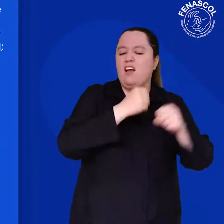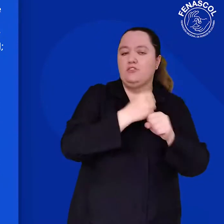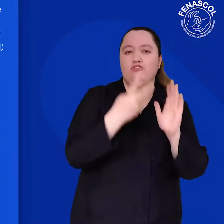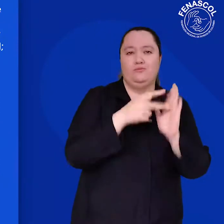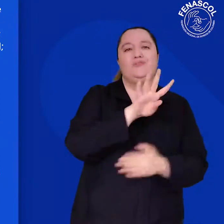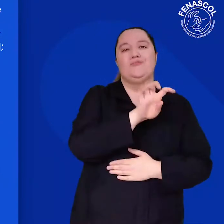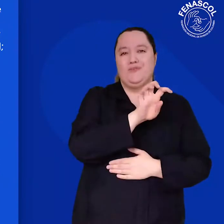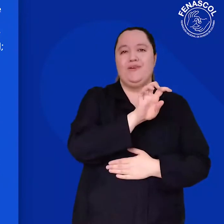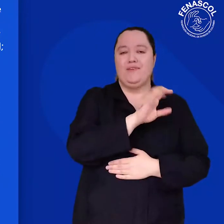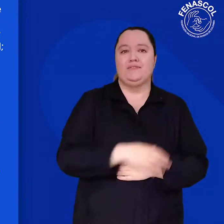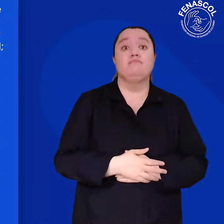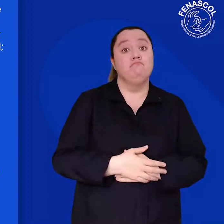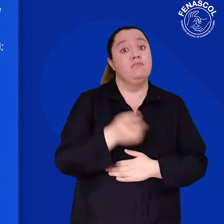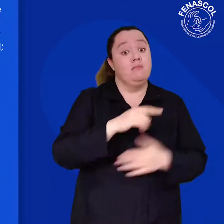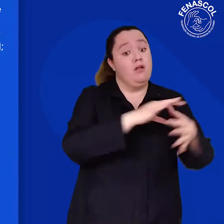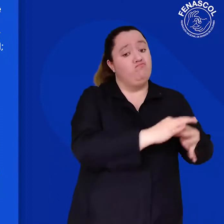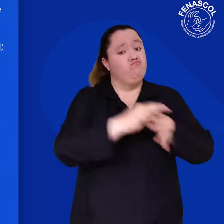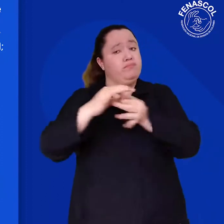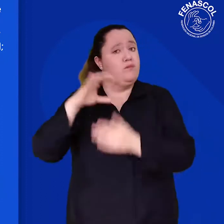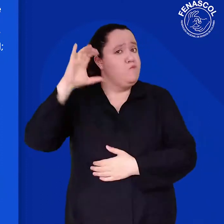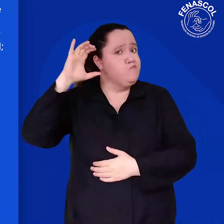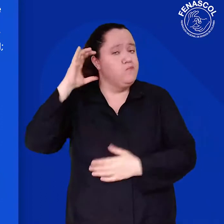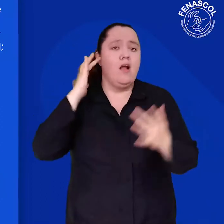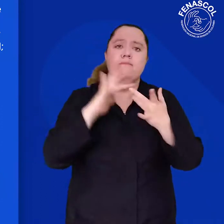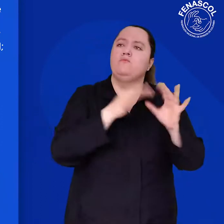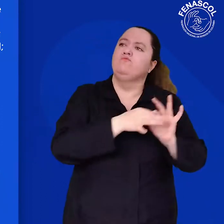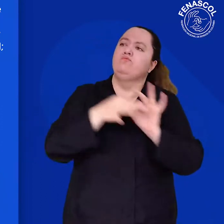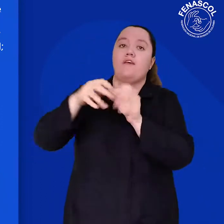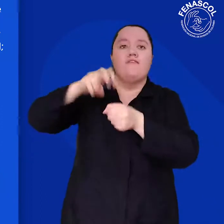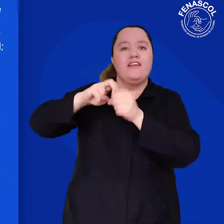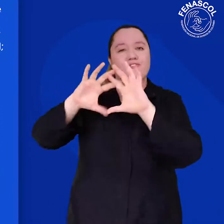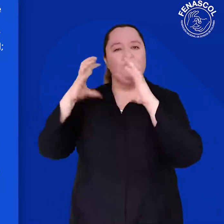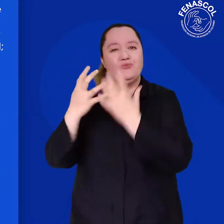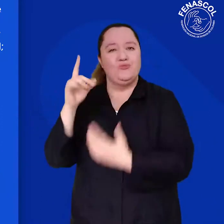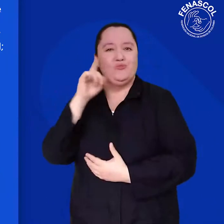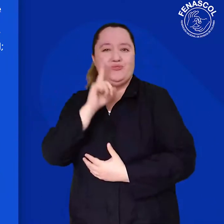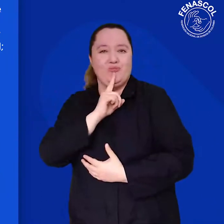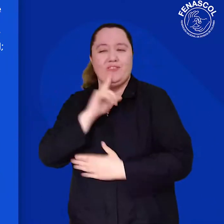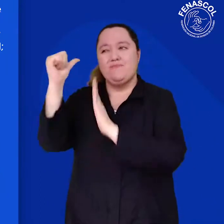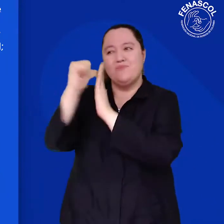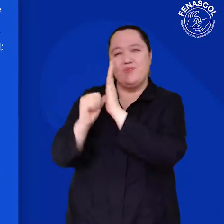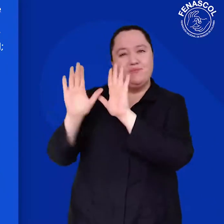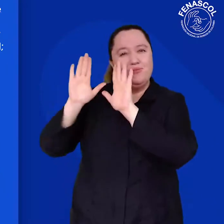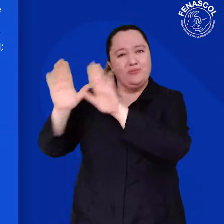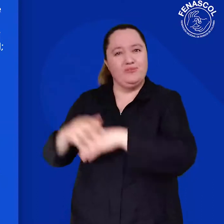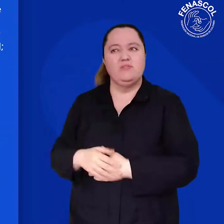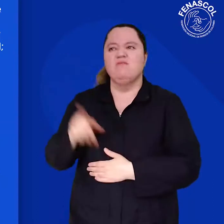es en sintonía con la agenda propuesta por la Federación Mundial de Sordos, que durante la tercera semana de septiembre celebra